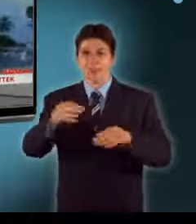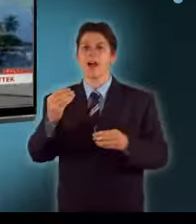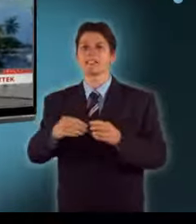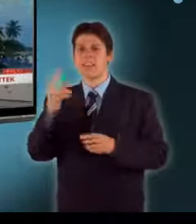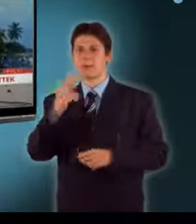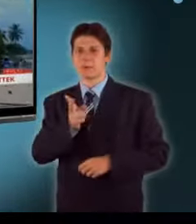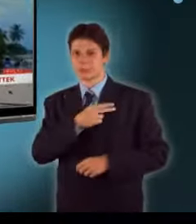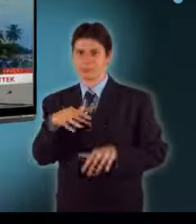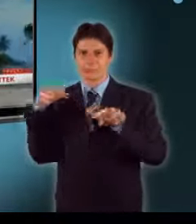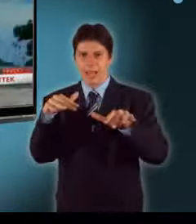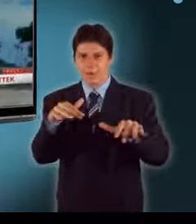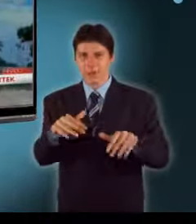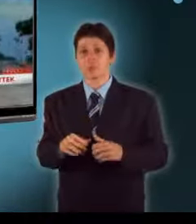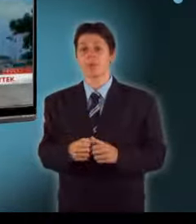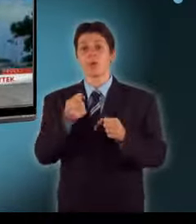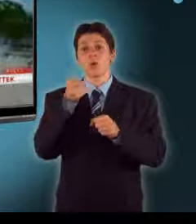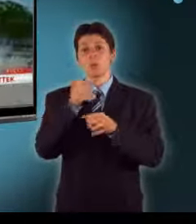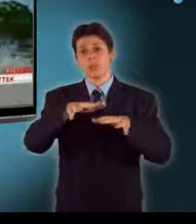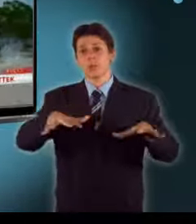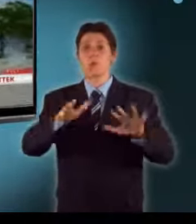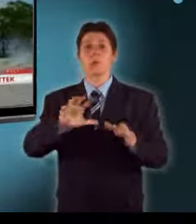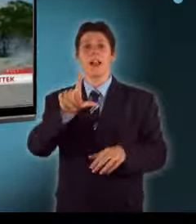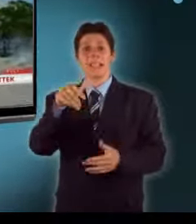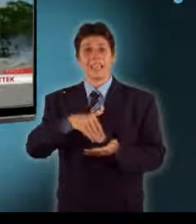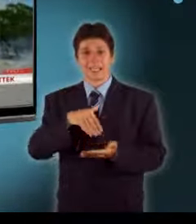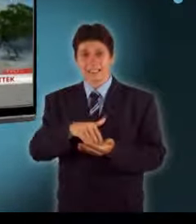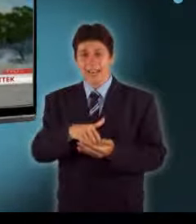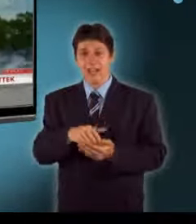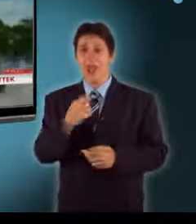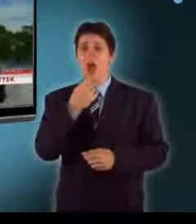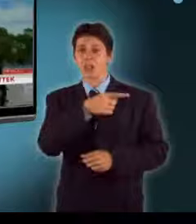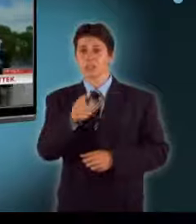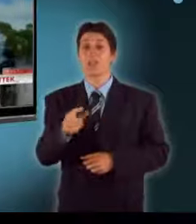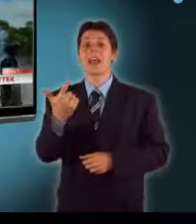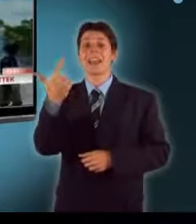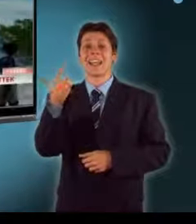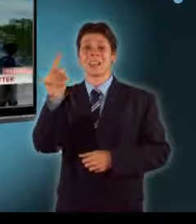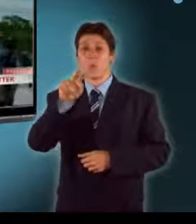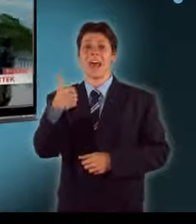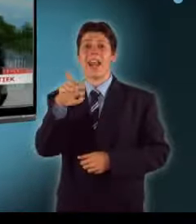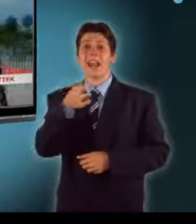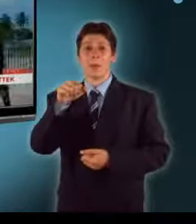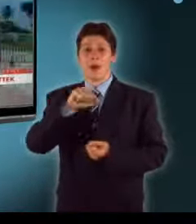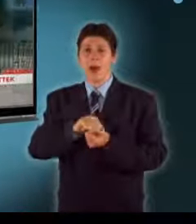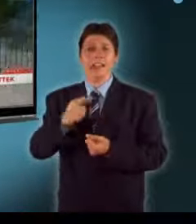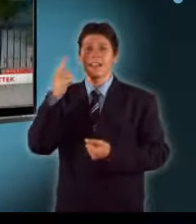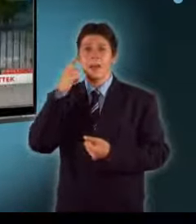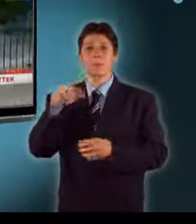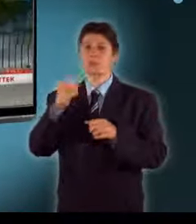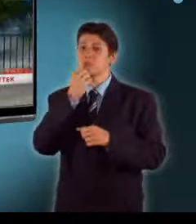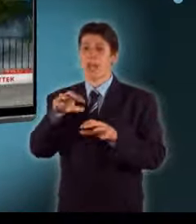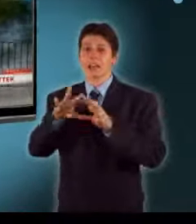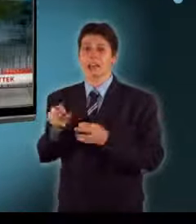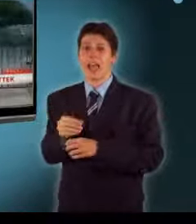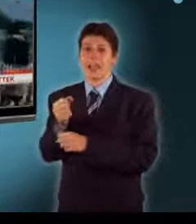lehettek. Mint mondták, napig két dollárból képtelenek eltartani a családjukat. Haiti csaknem 9